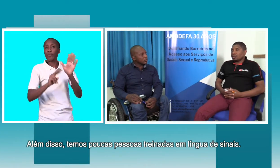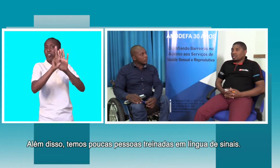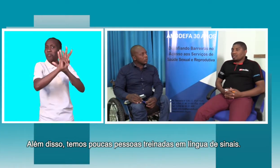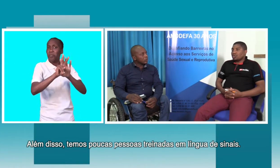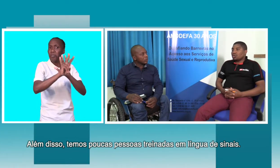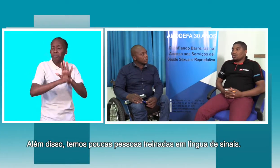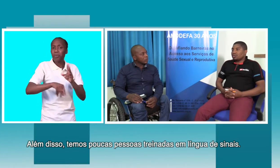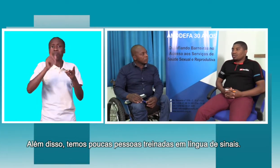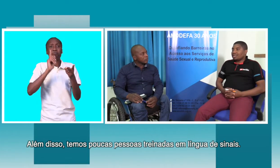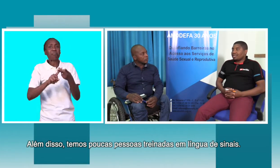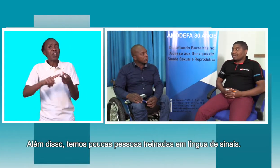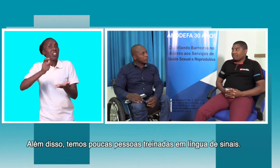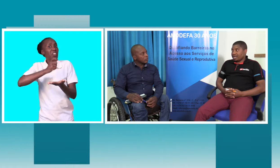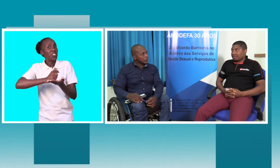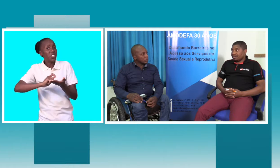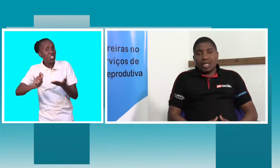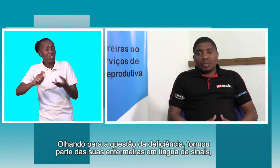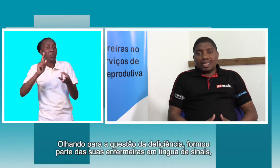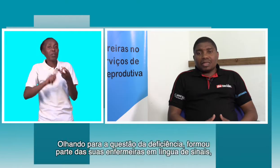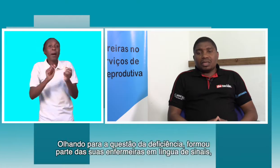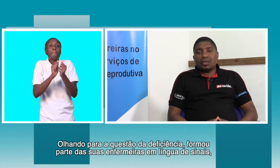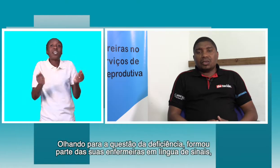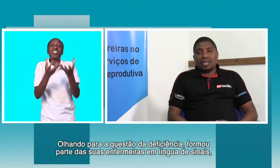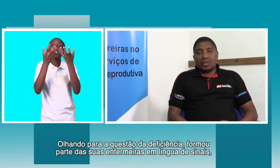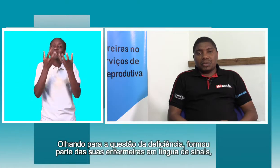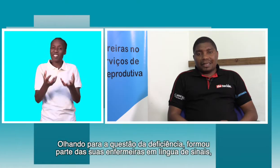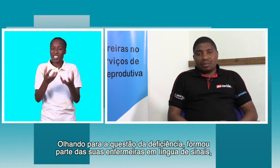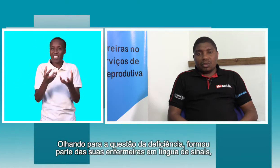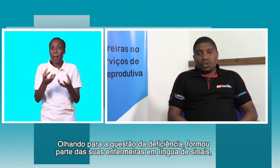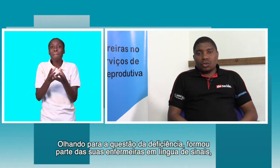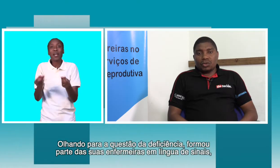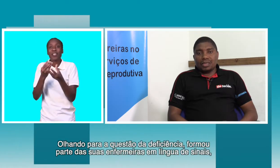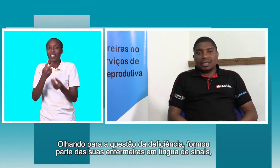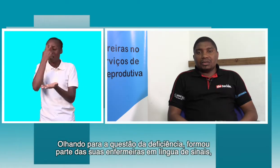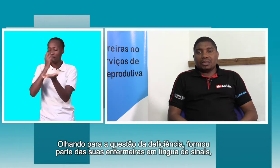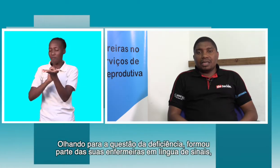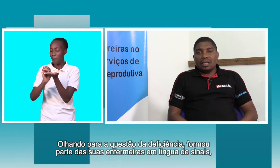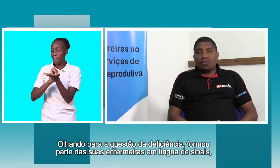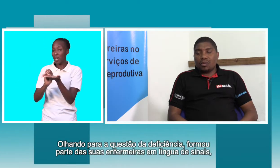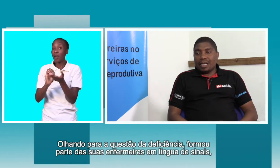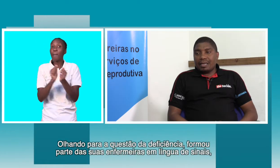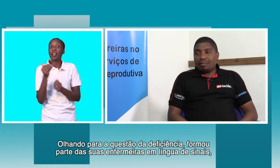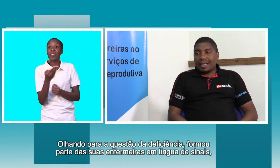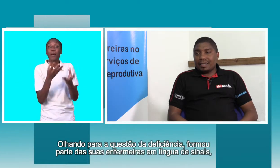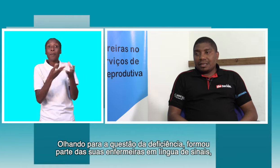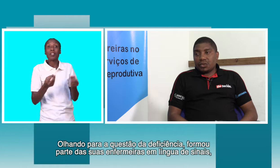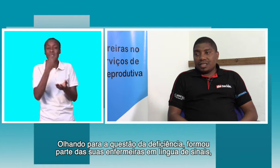treinadas em língua de sinais. Ando para essa questão da inclusão, trabalhou no sentido de formar parte das suas